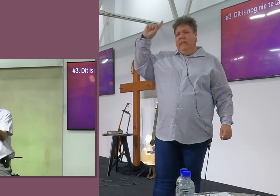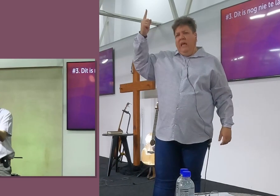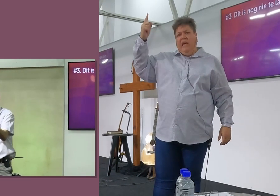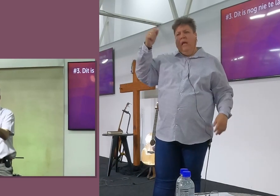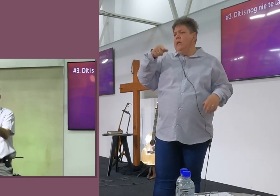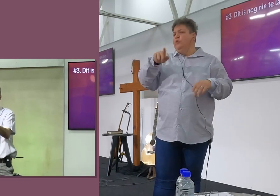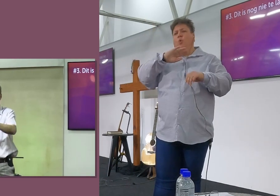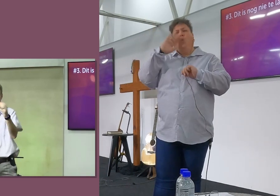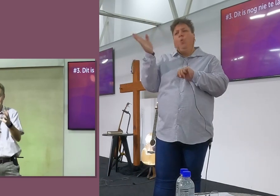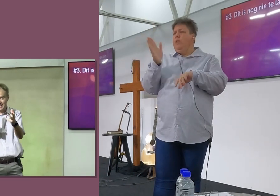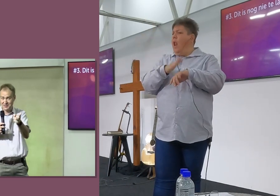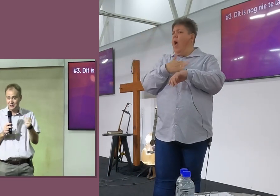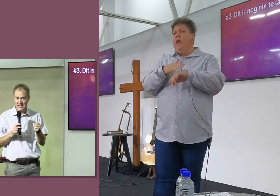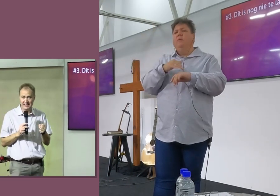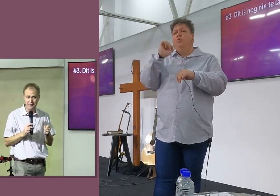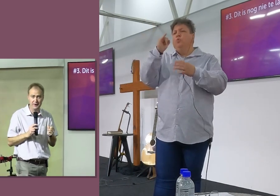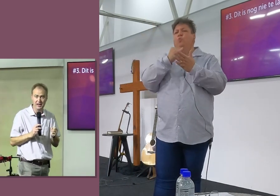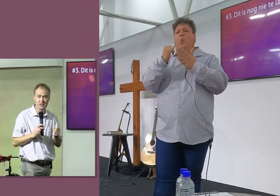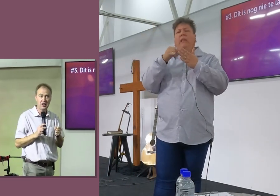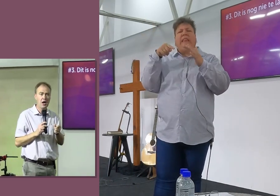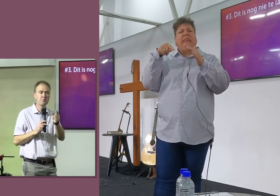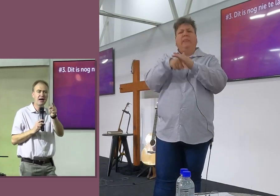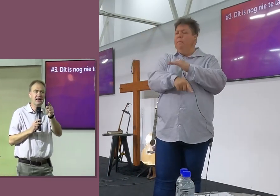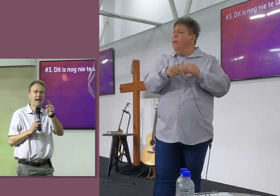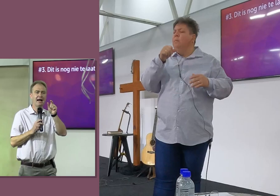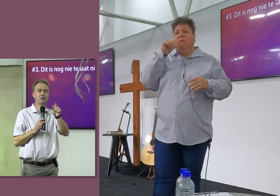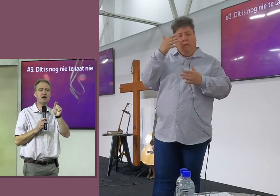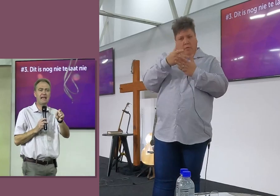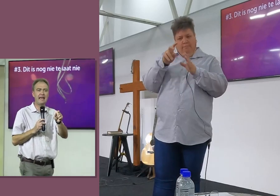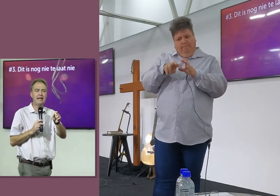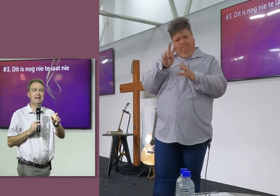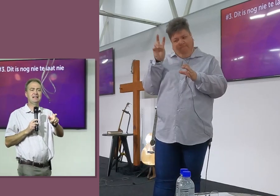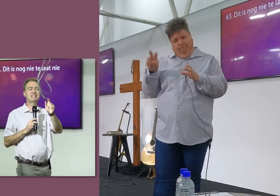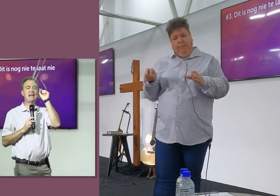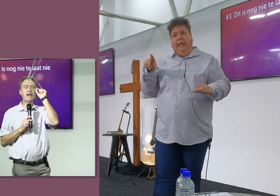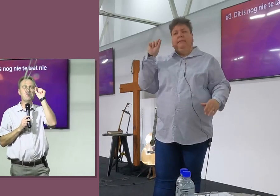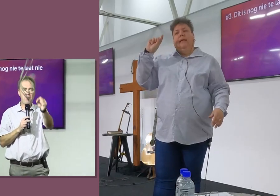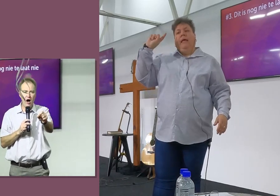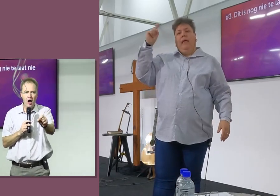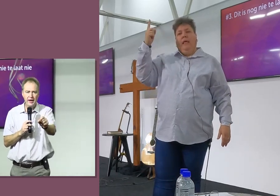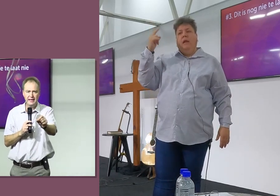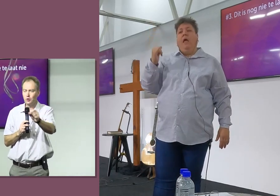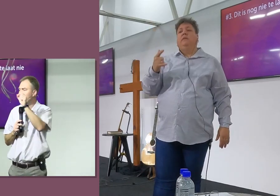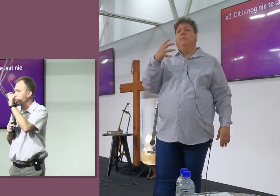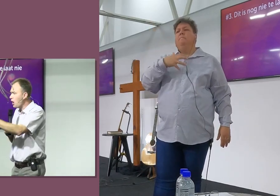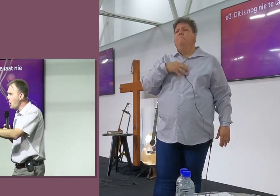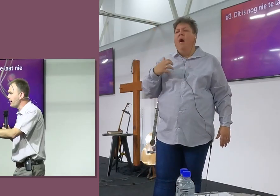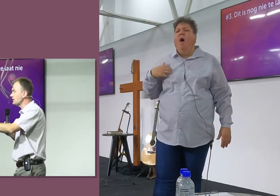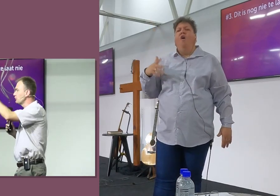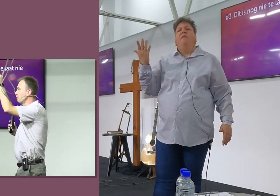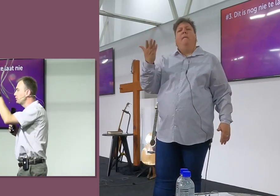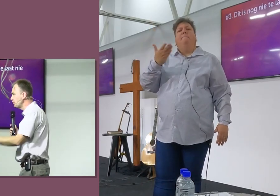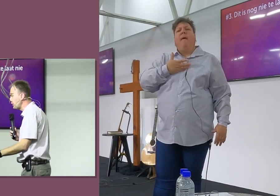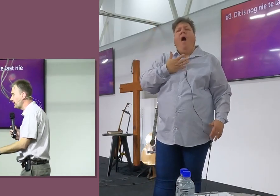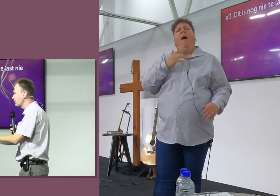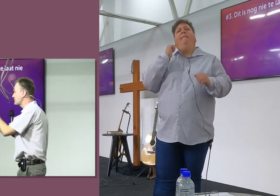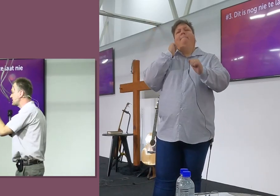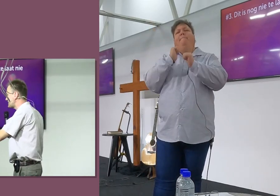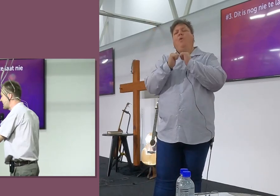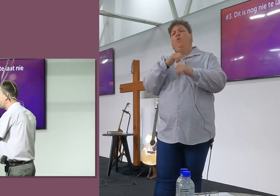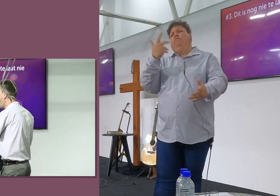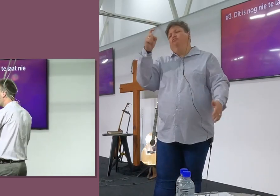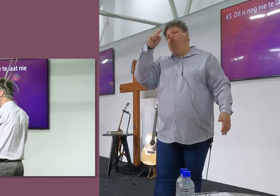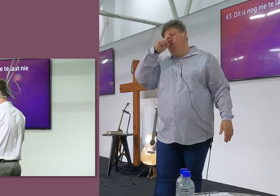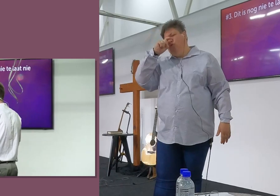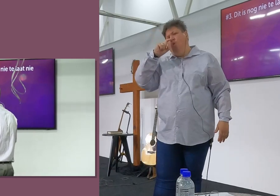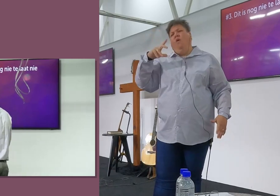hoe diep in jou sonde is, nie. En dit is wat ons uit die verhaal uit al. Maar, ek wil ook hee, dat as jy een ma het, of een pa het, of een broer het, of een